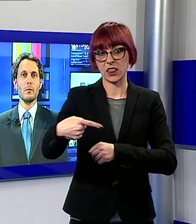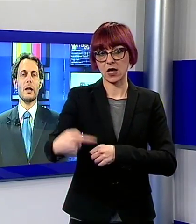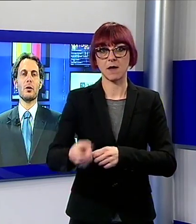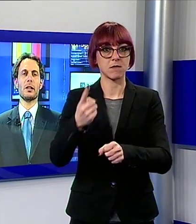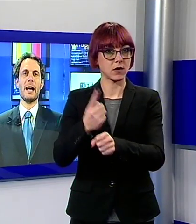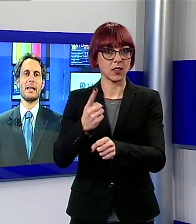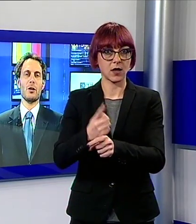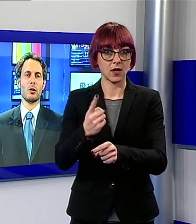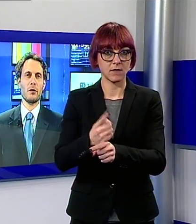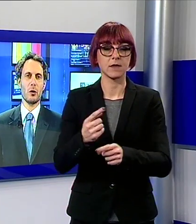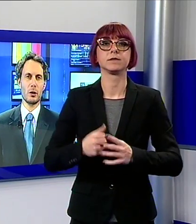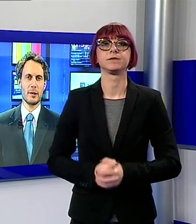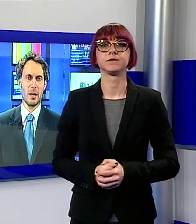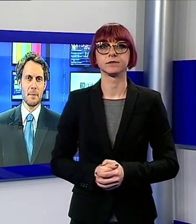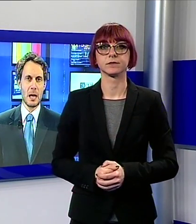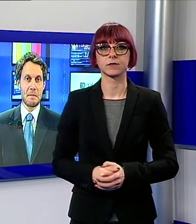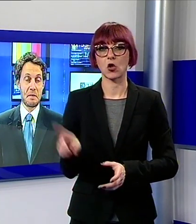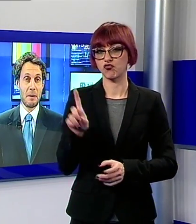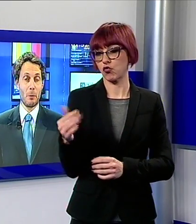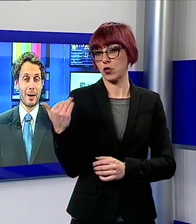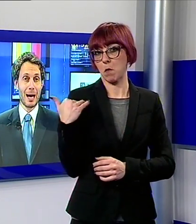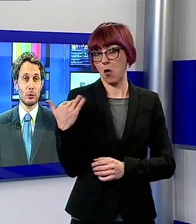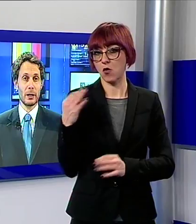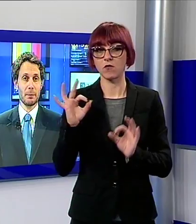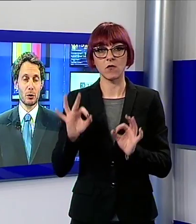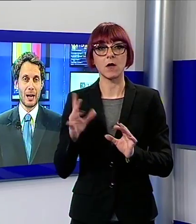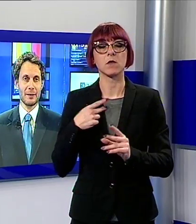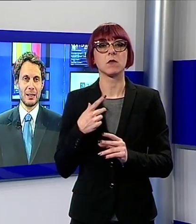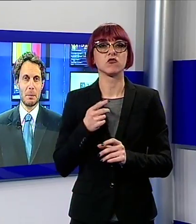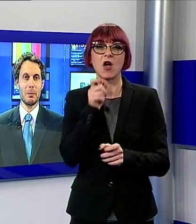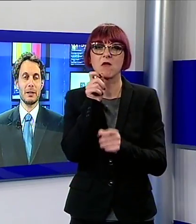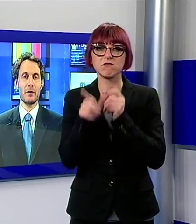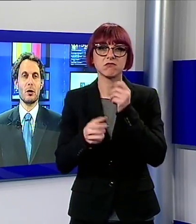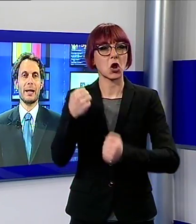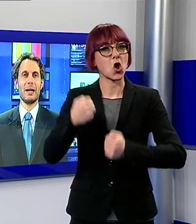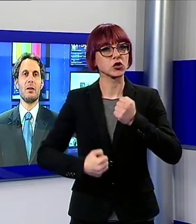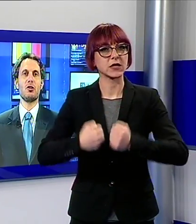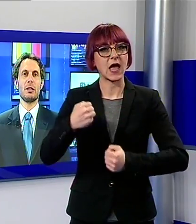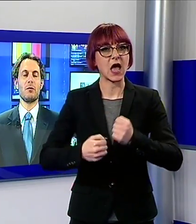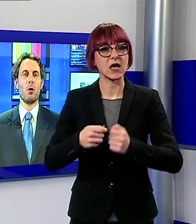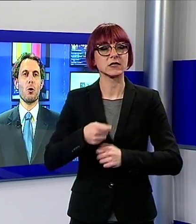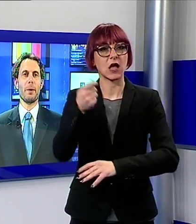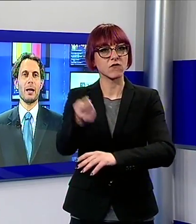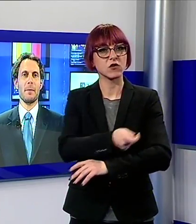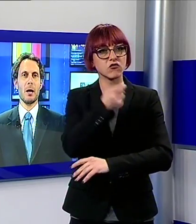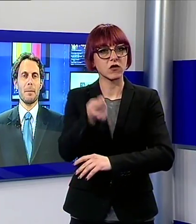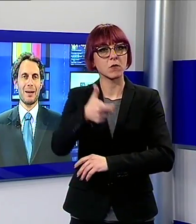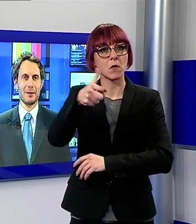Ricorderete nei giorni scorsi avevamo parlato delle proteste della mobilitazione dei vigili del fuoco per i pasti